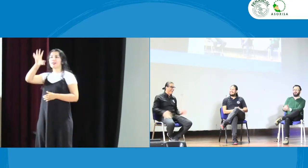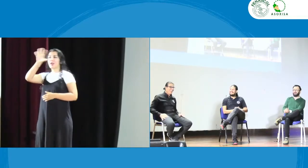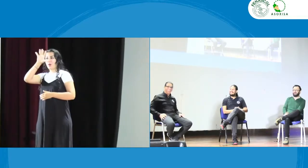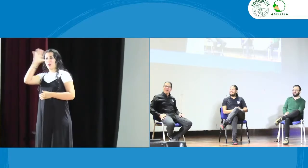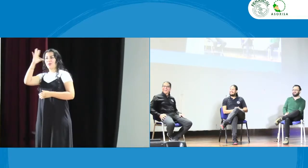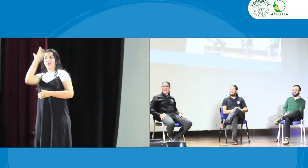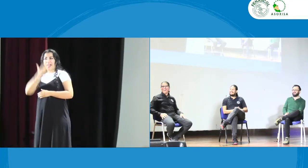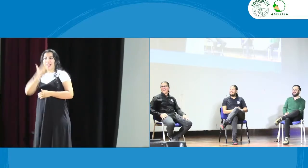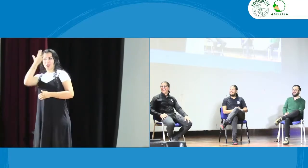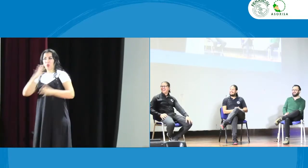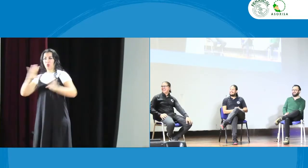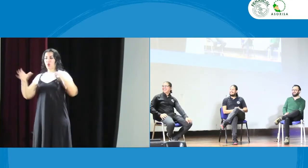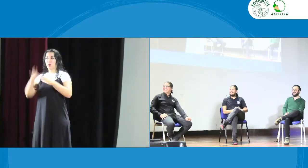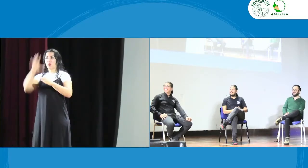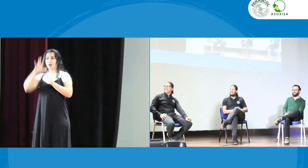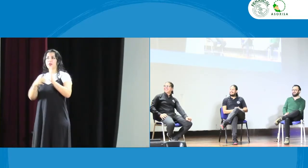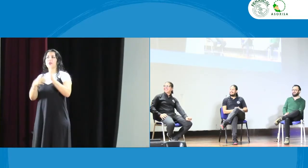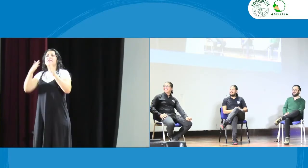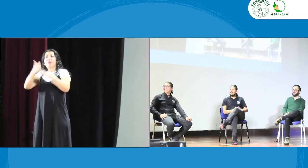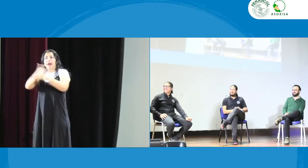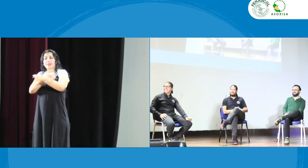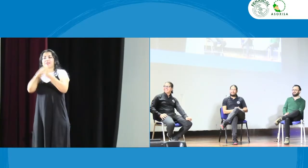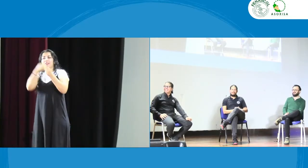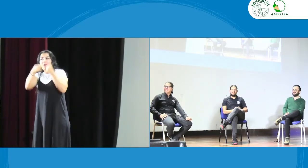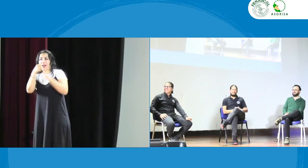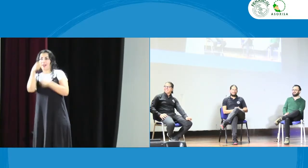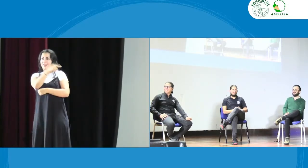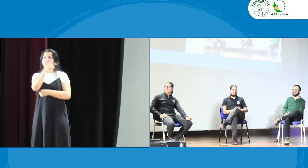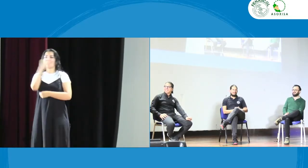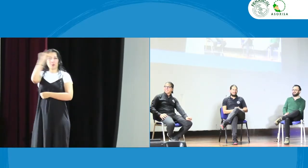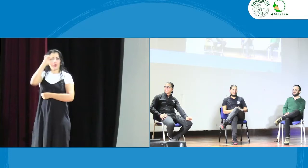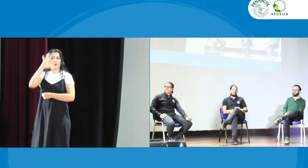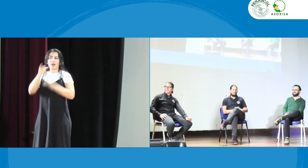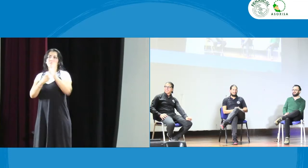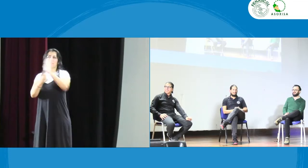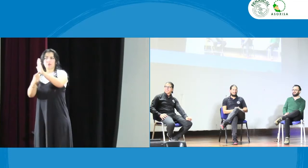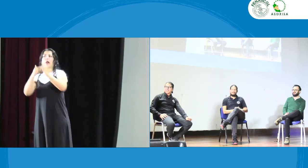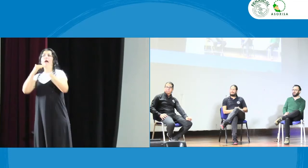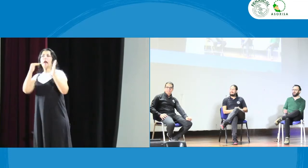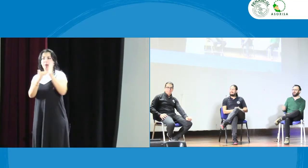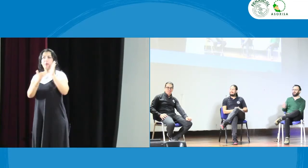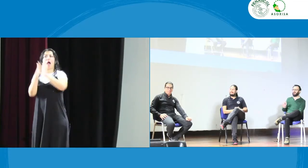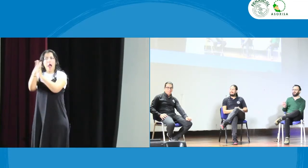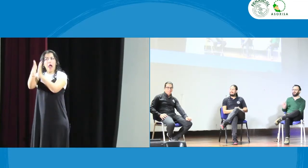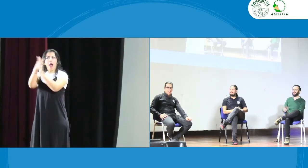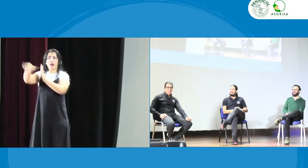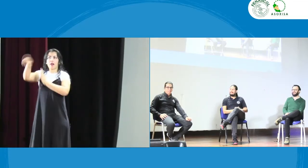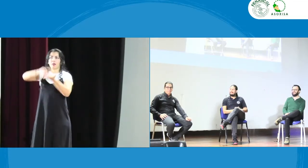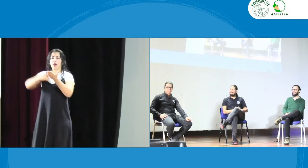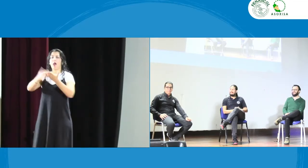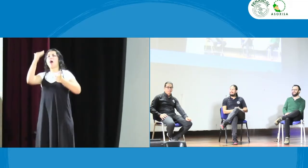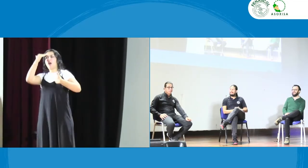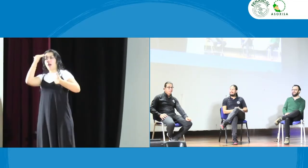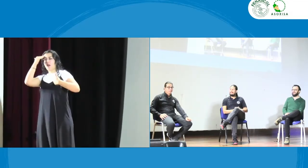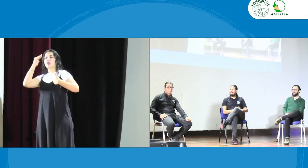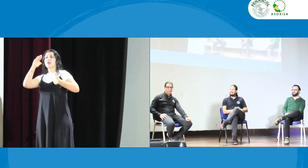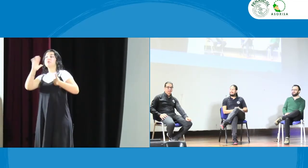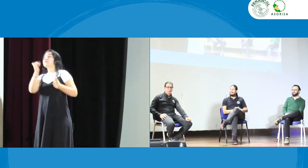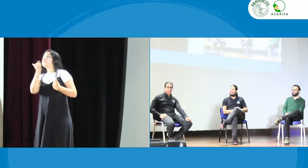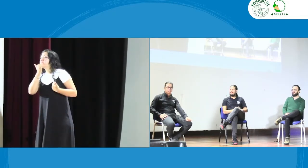hemos hecho un trabajo yo recuerdo que ya hicimos una entrevista con respecto al tema